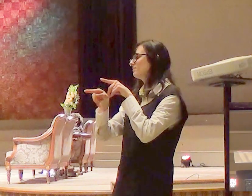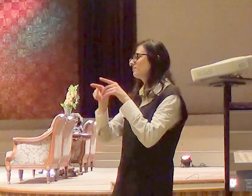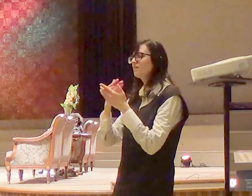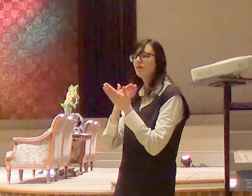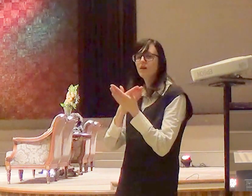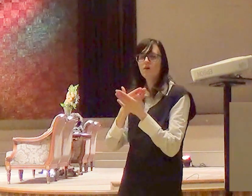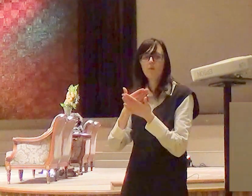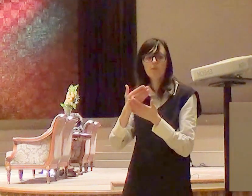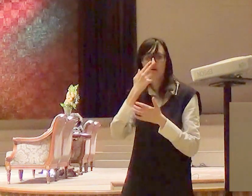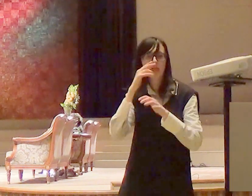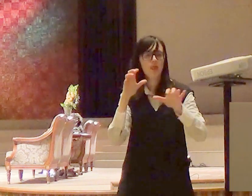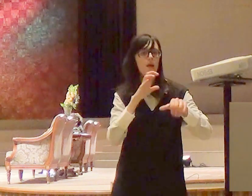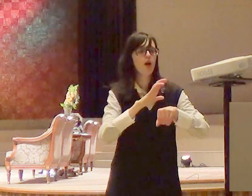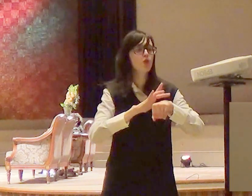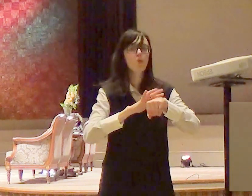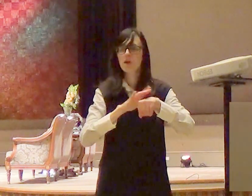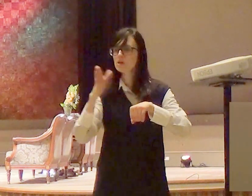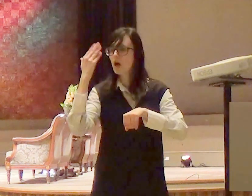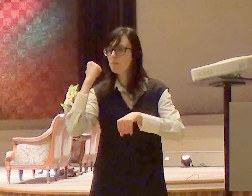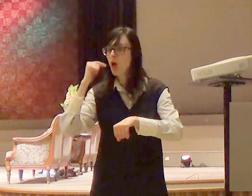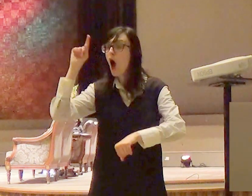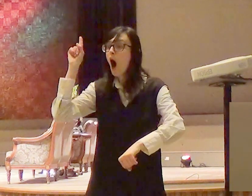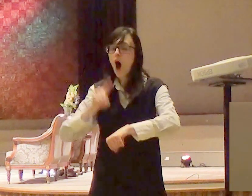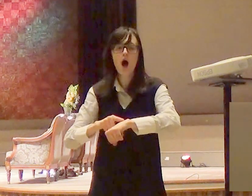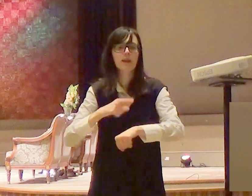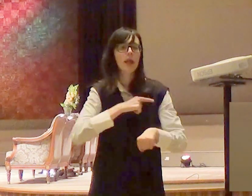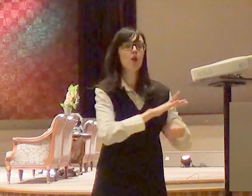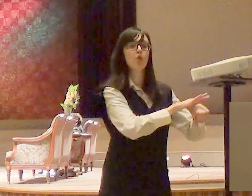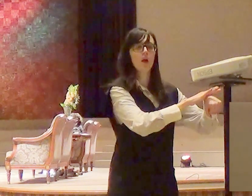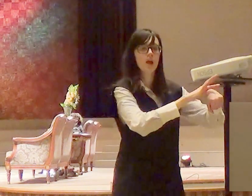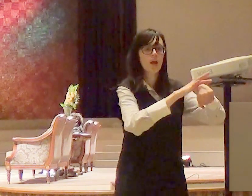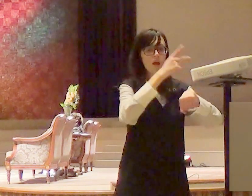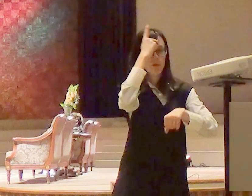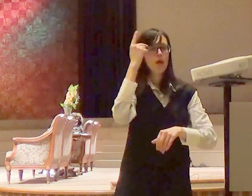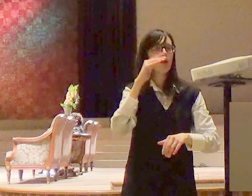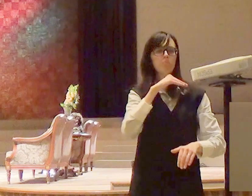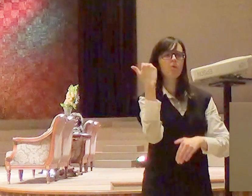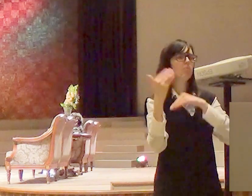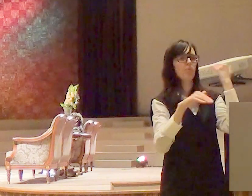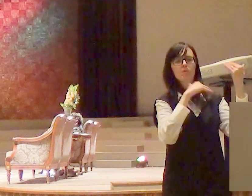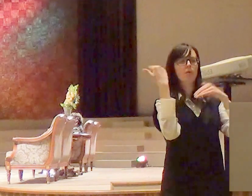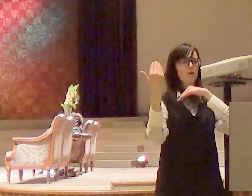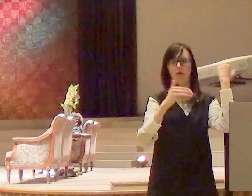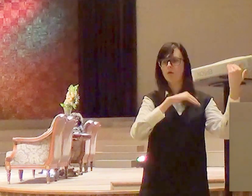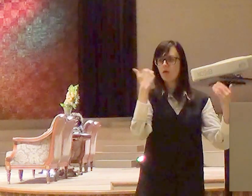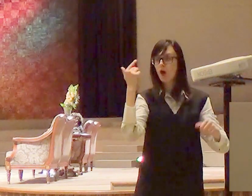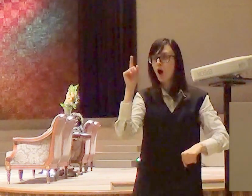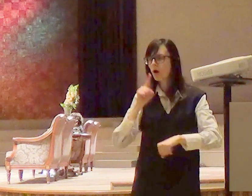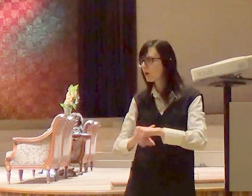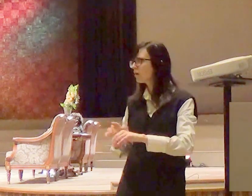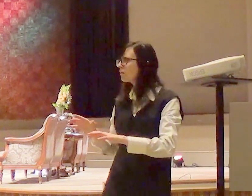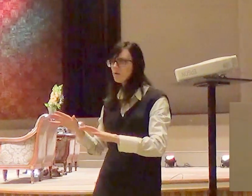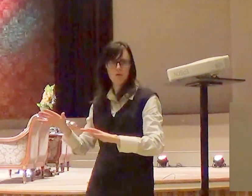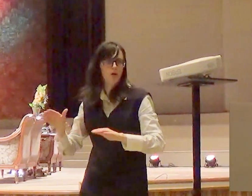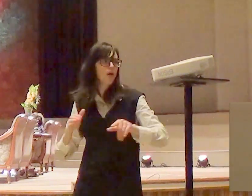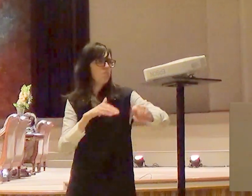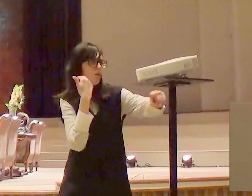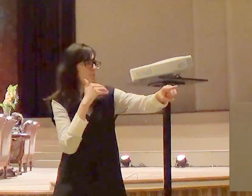doença fulminante e pessoas começam a morrer no meio daquele naquele povo ele diz assim